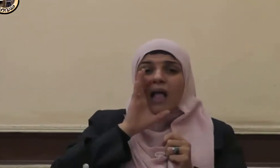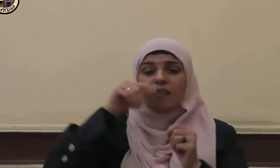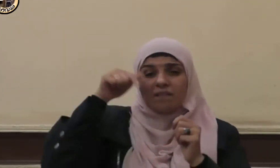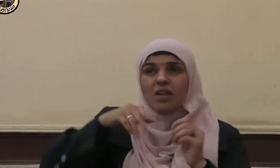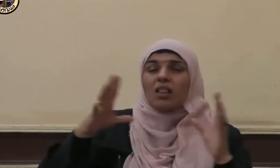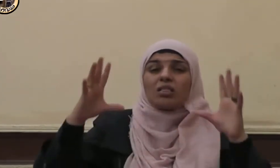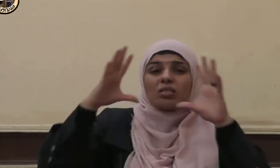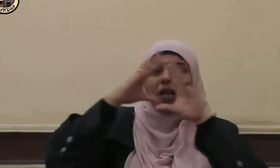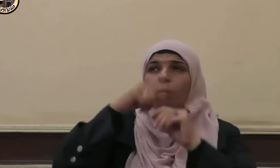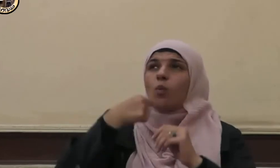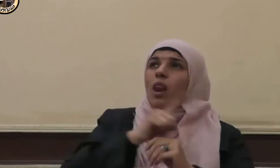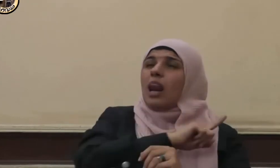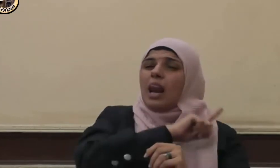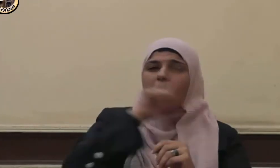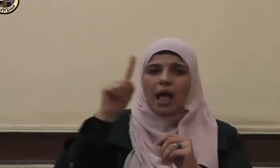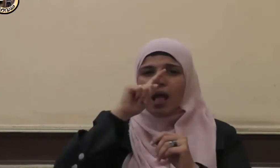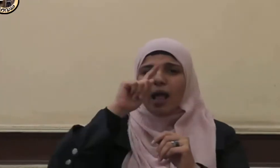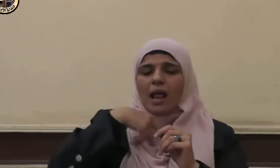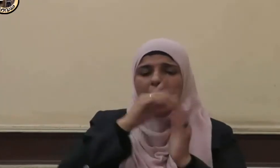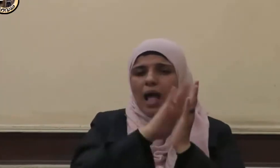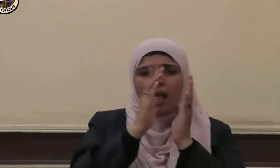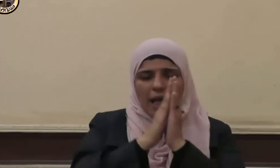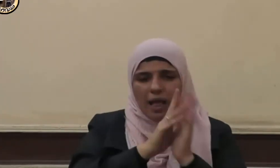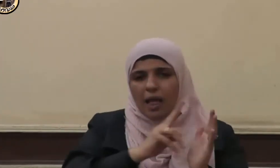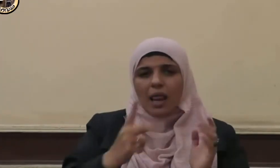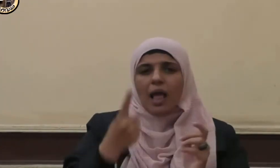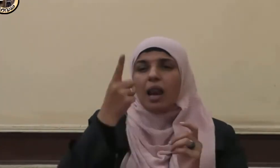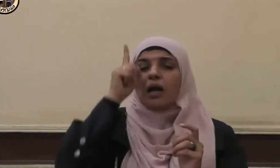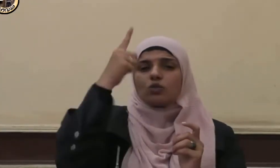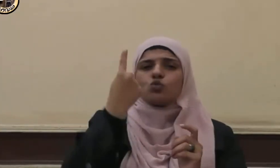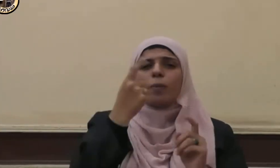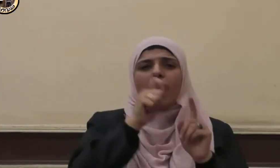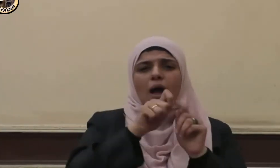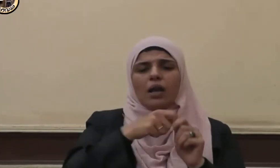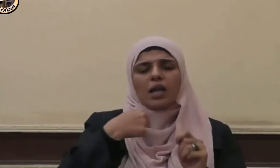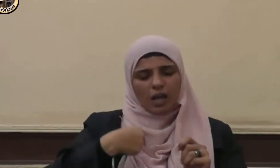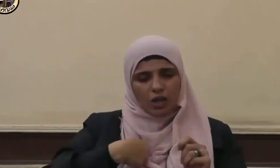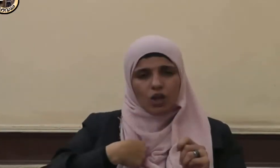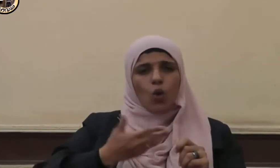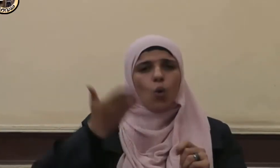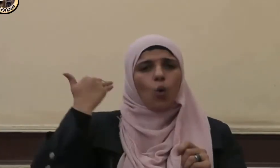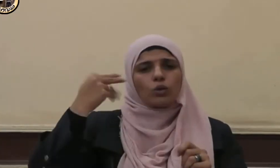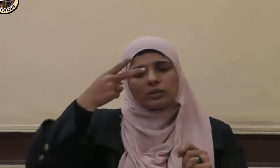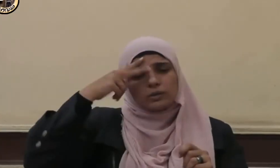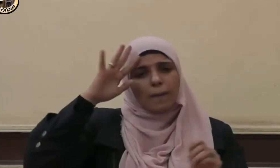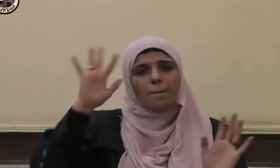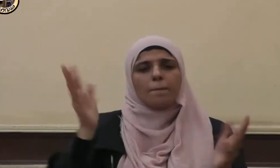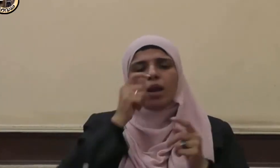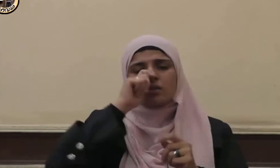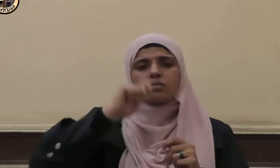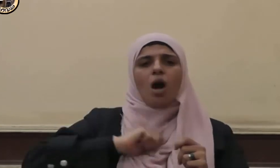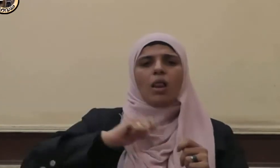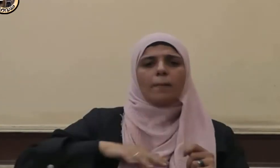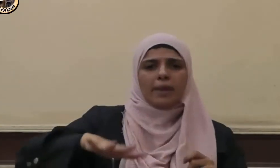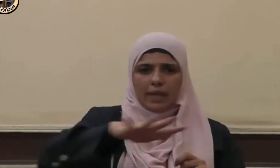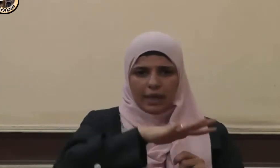أن لا إله إلا أنت سبحانك إني كنت من الظالمين